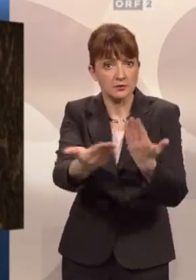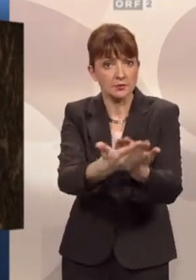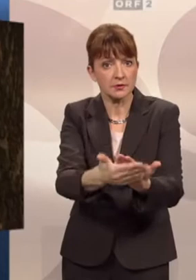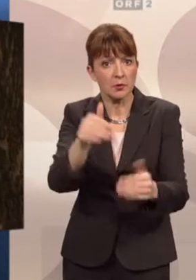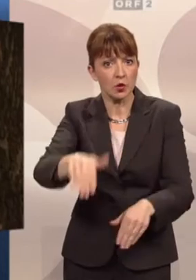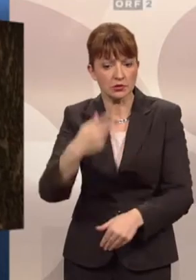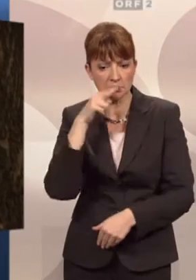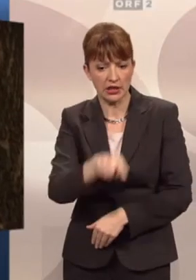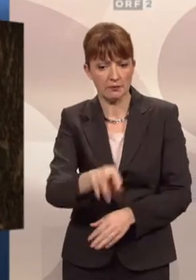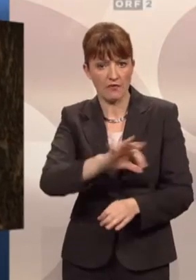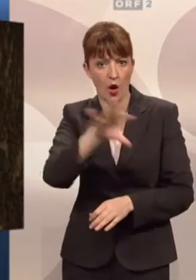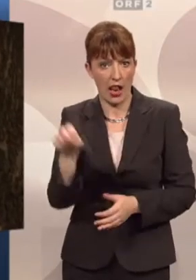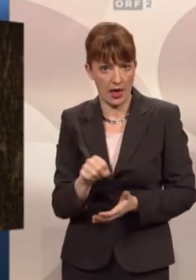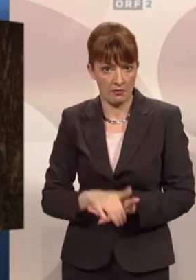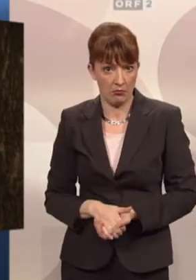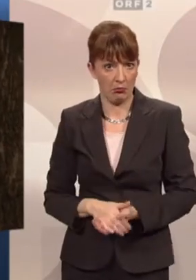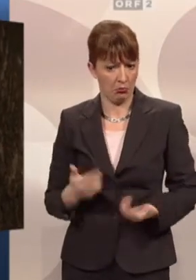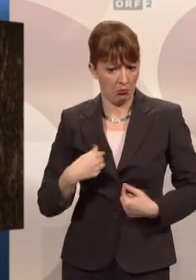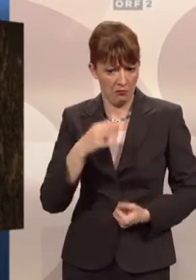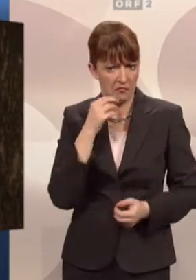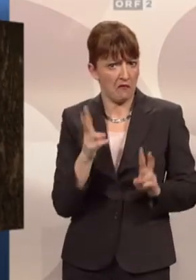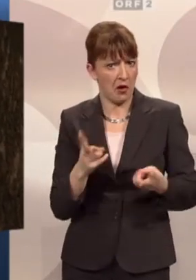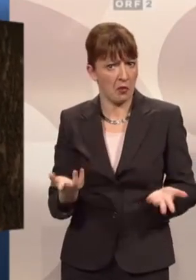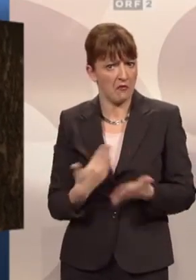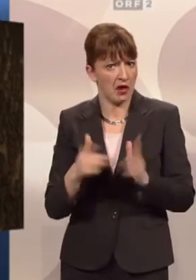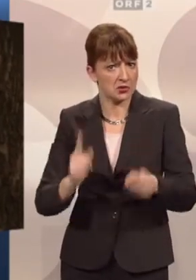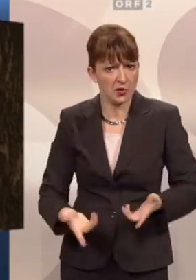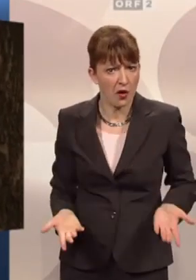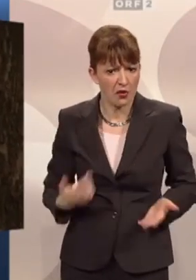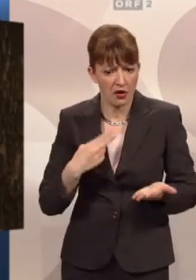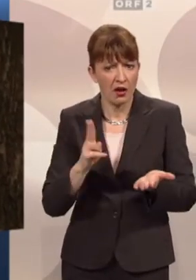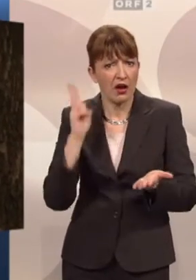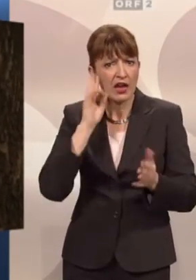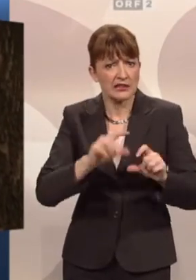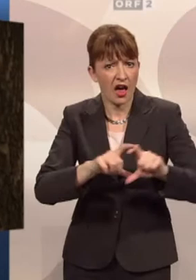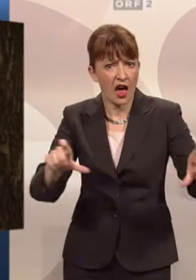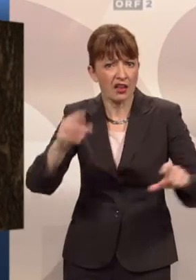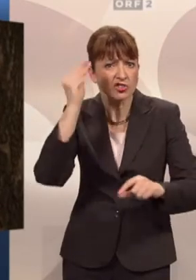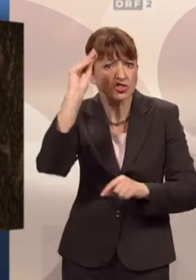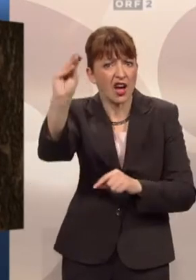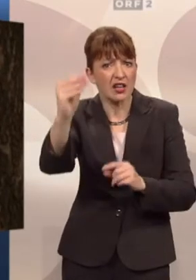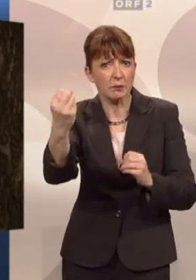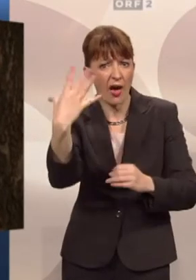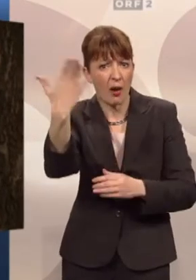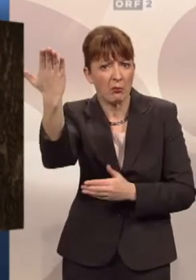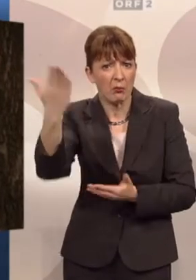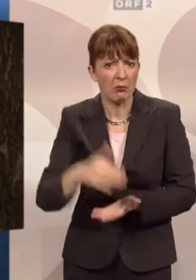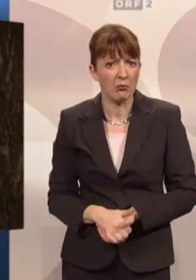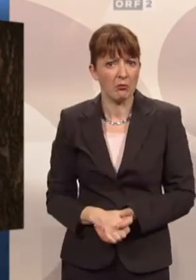dass es sichtbar ist für alle. Da habe ich gefragt, was das soll. Ich habe das Kennzeichen, auf der Tafel drauf. Mein